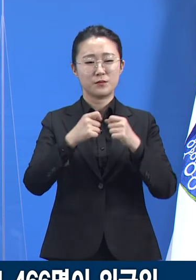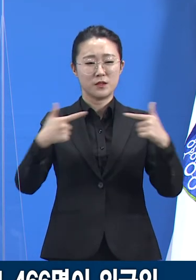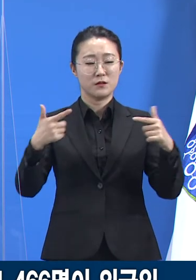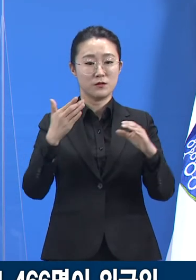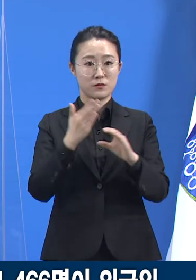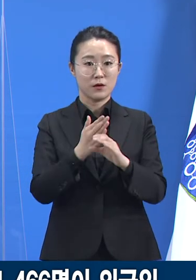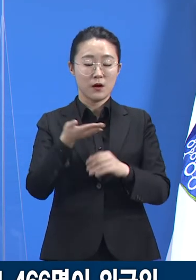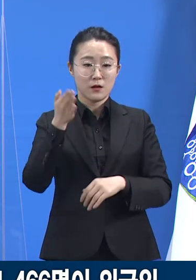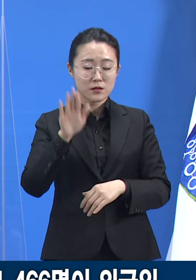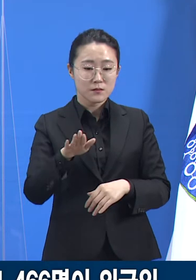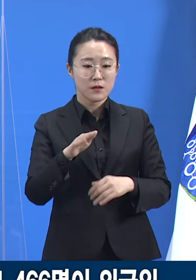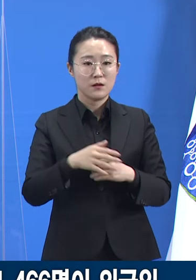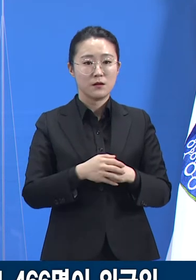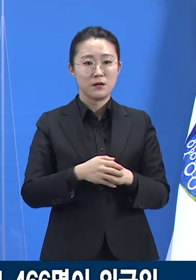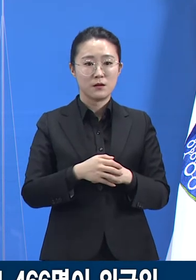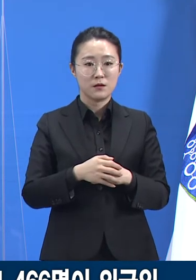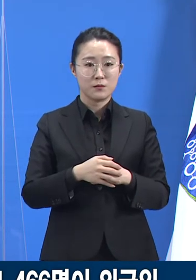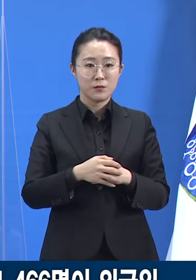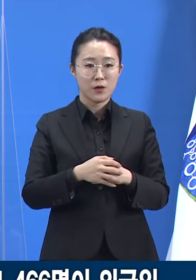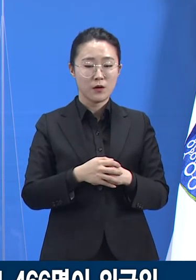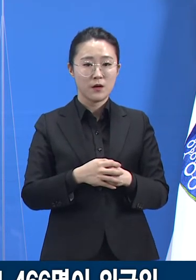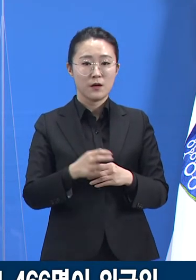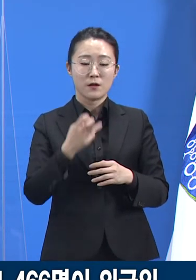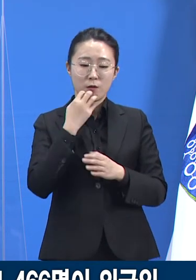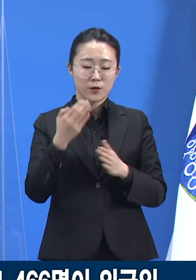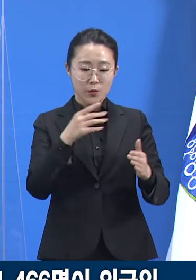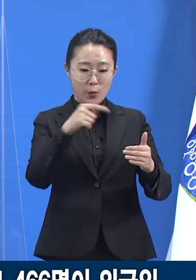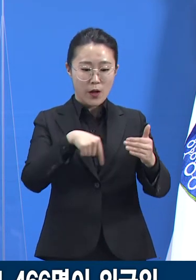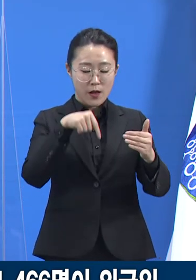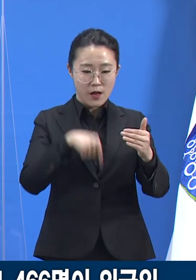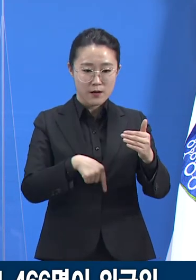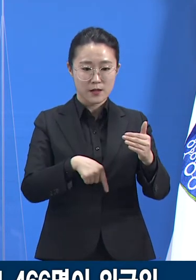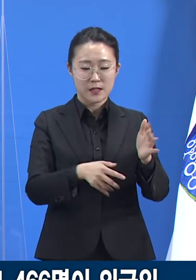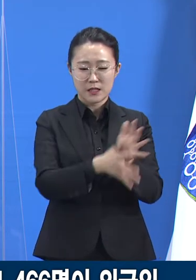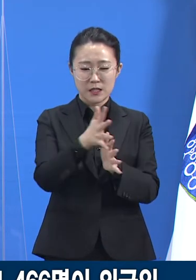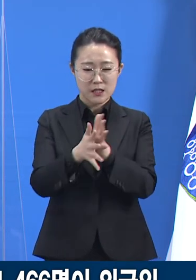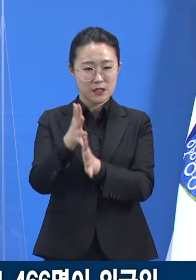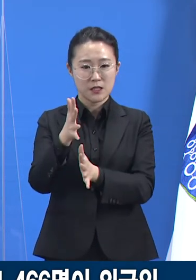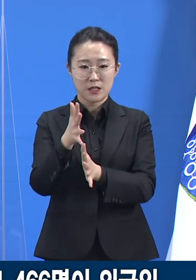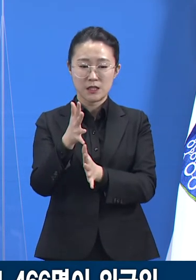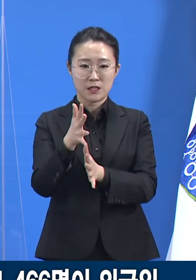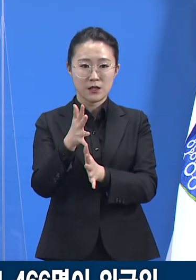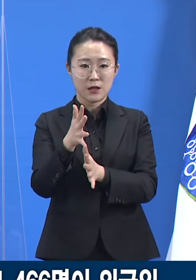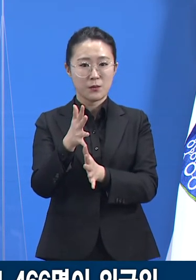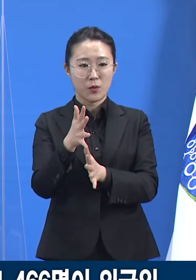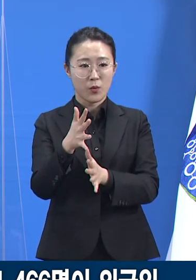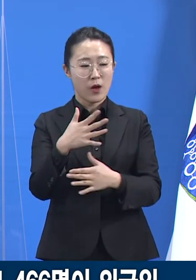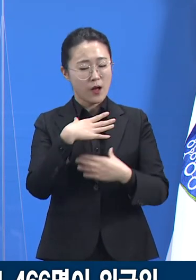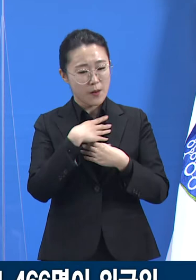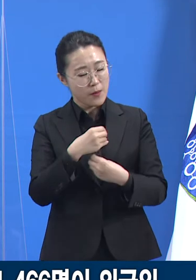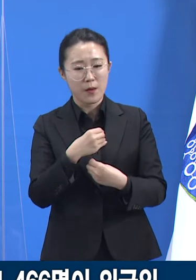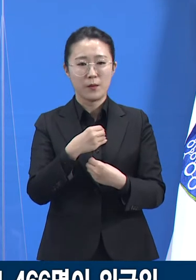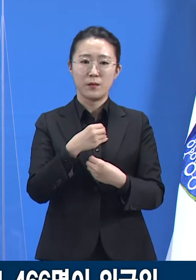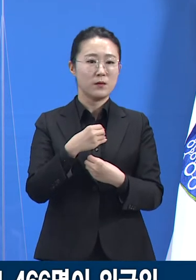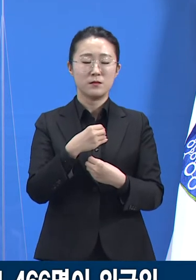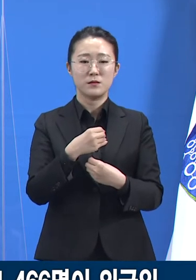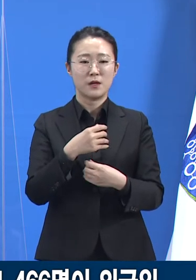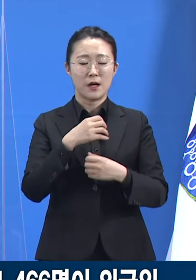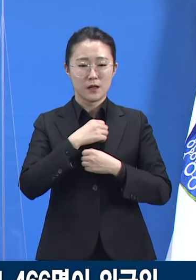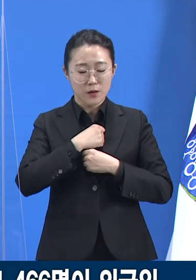시군도 예외적이기 어렵다는 것을 쉽게 알 수 있고 특정한 출신 국가를